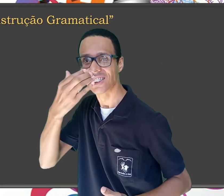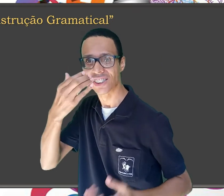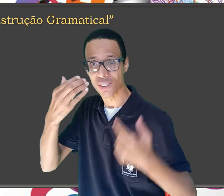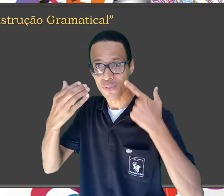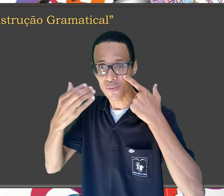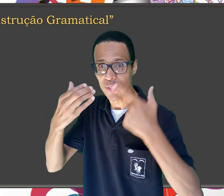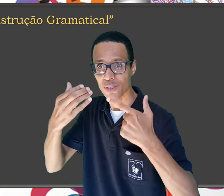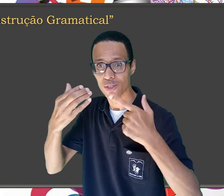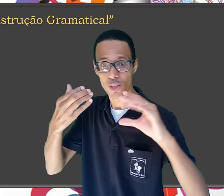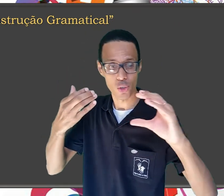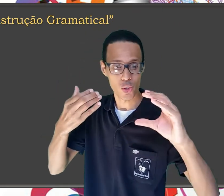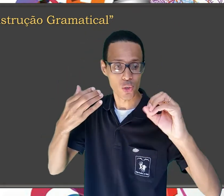maçã comer.